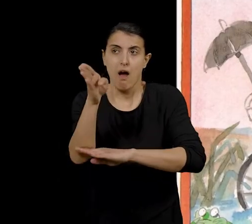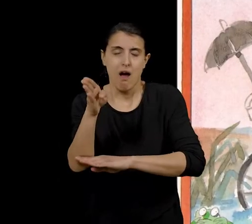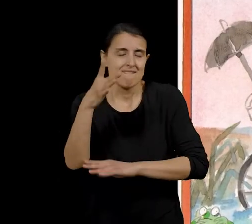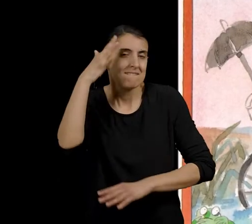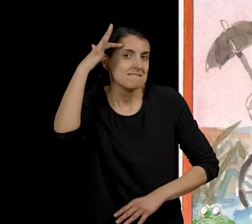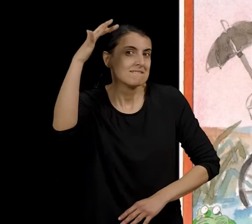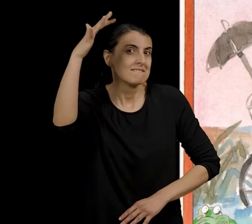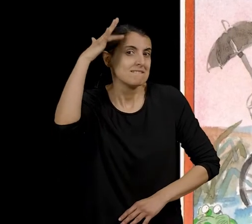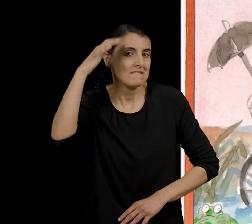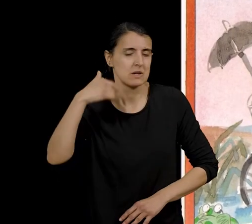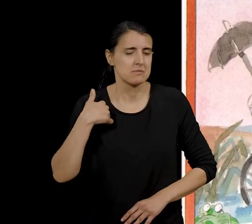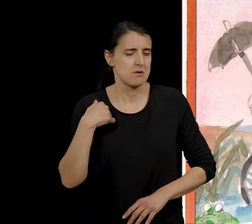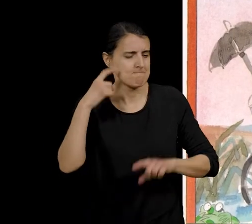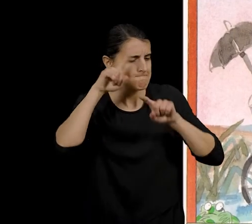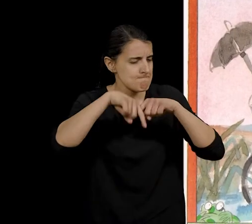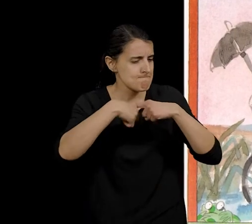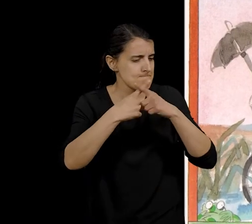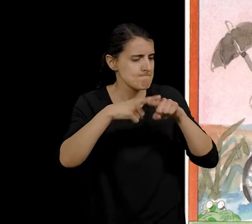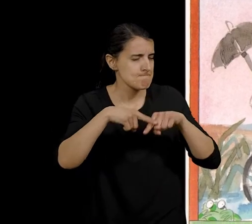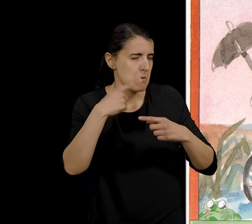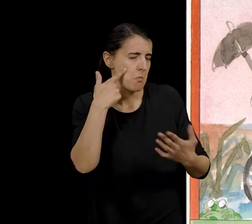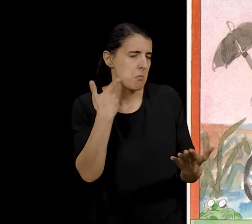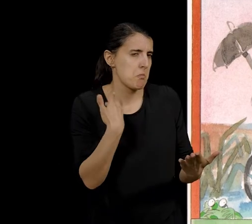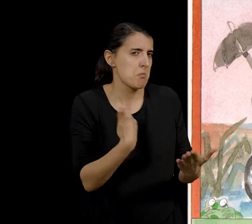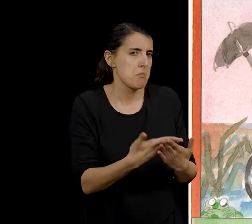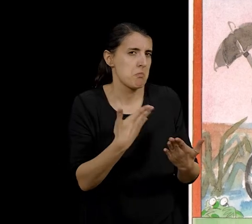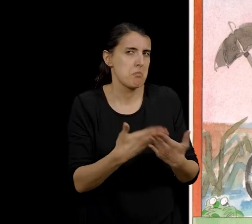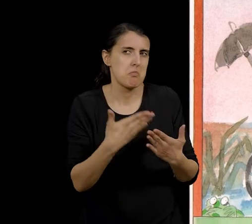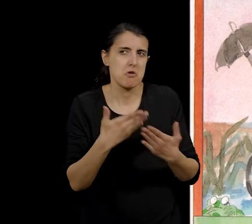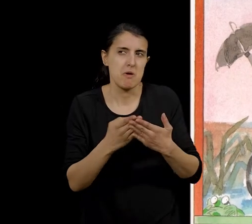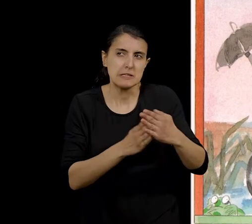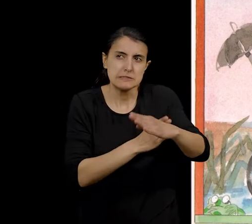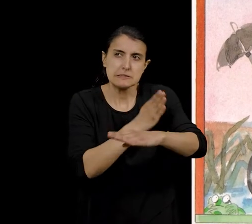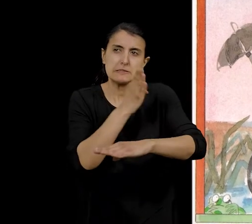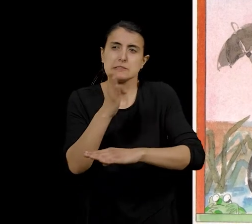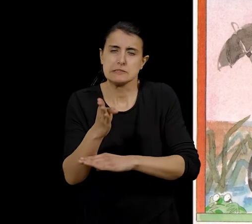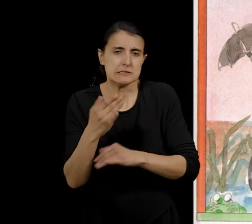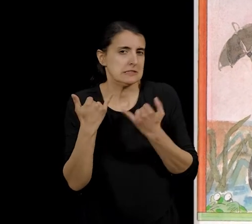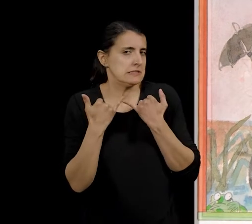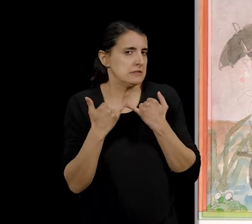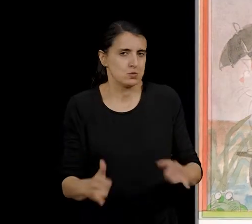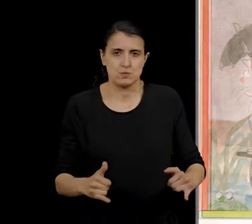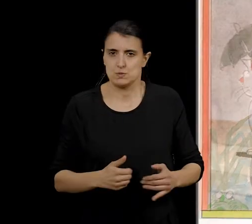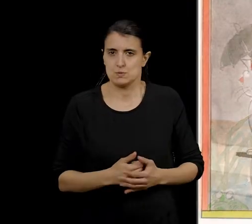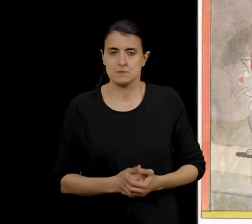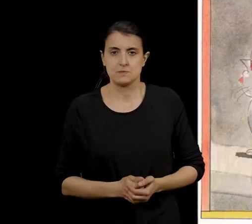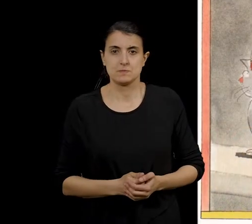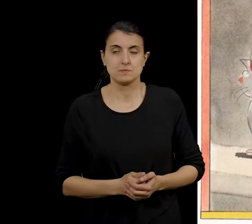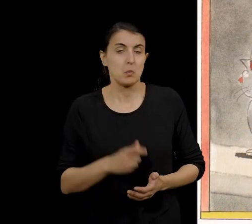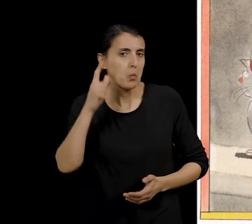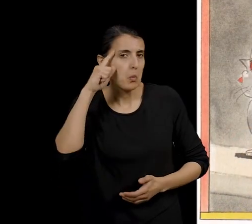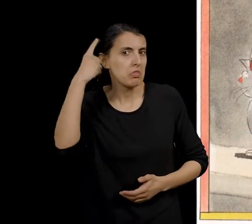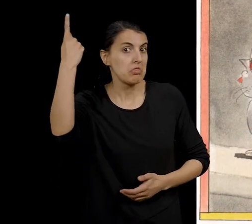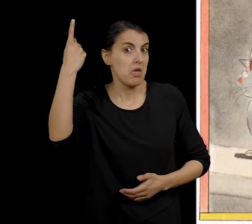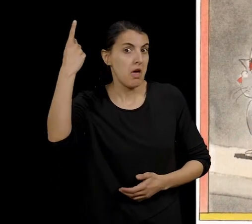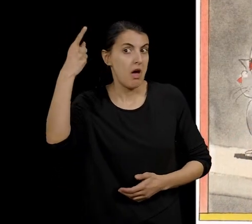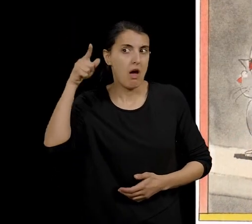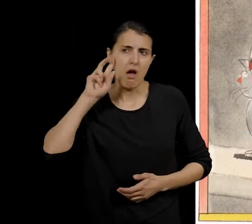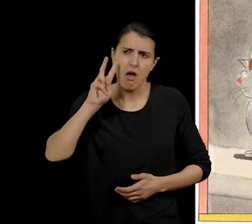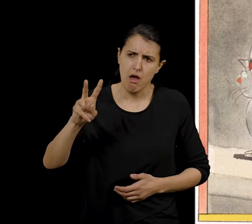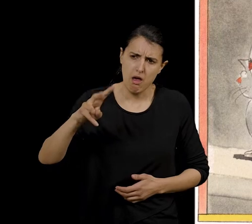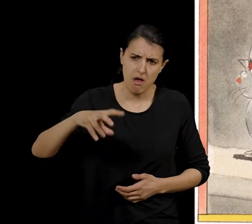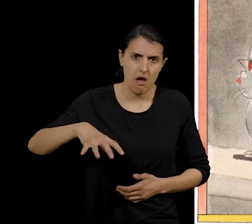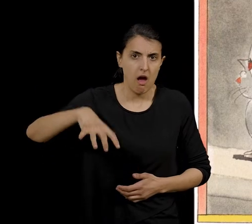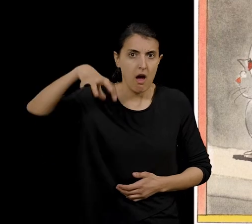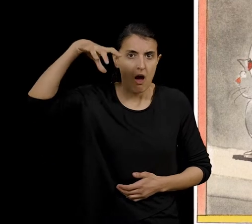Antonet, barrina que barrinaràs, sempre feia provatures i mai no se n'acabava de sortir. Però un dia va veure com una